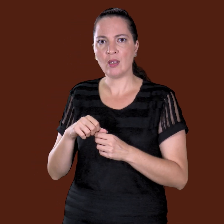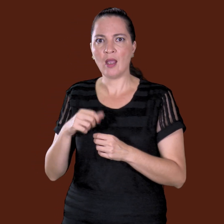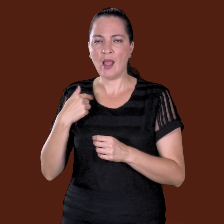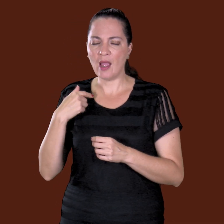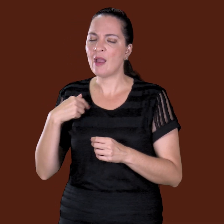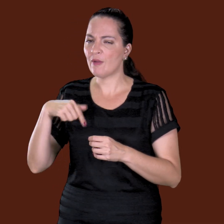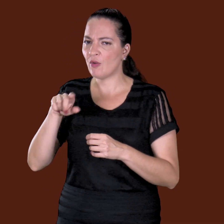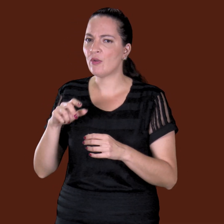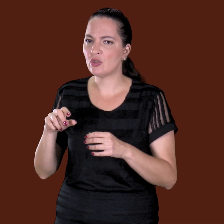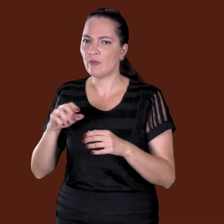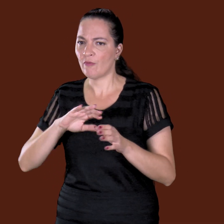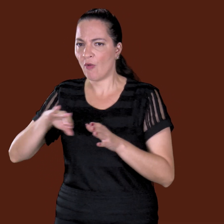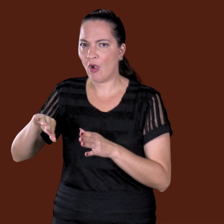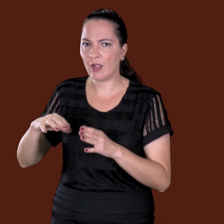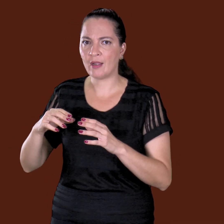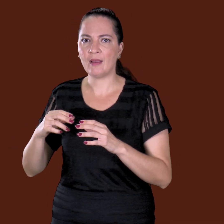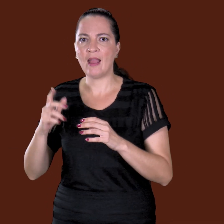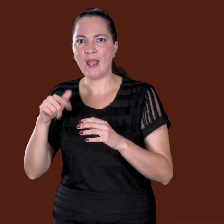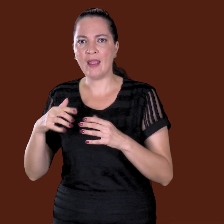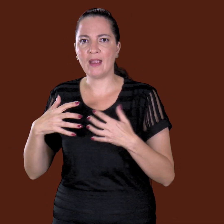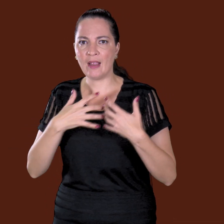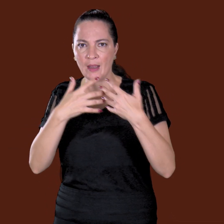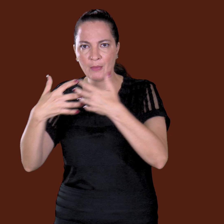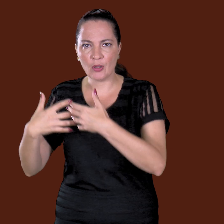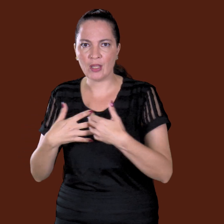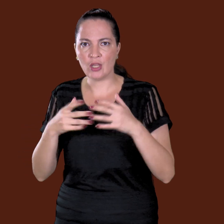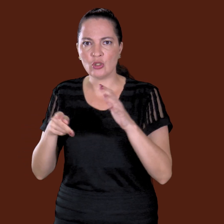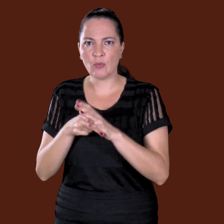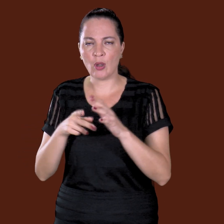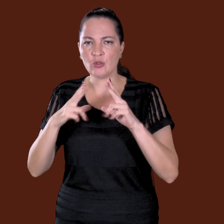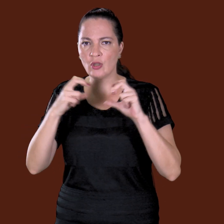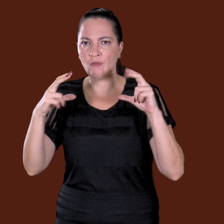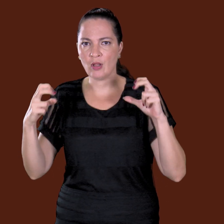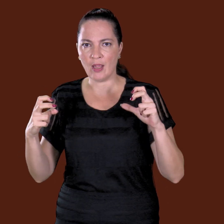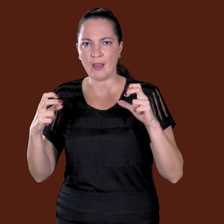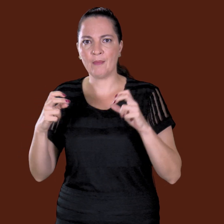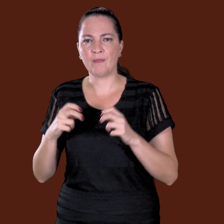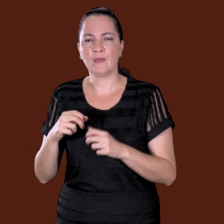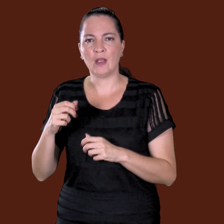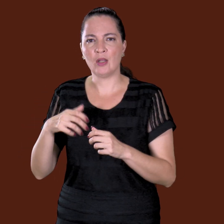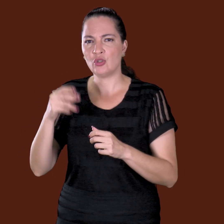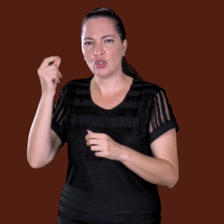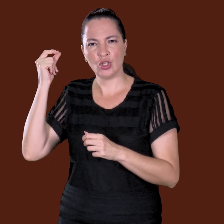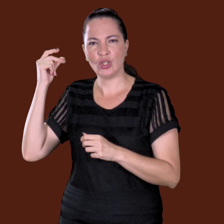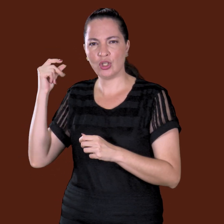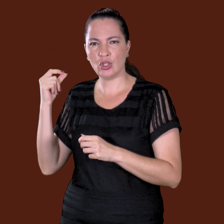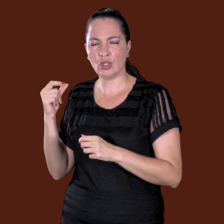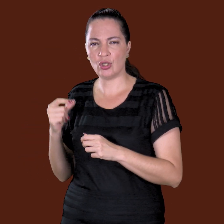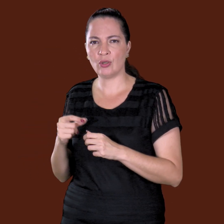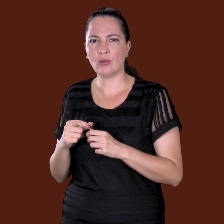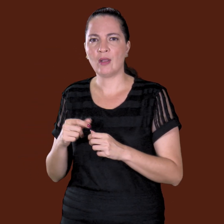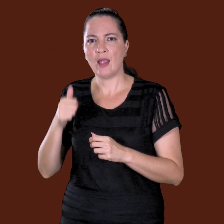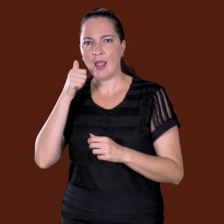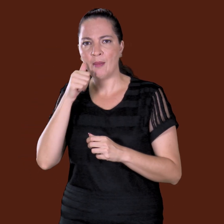Então, ela, caminhonete Chevrolet, que era Chevrolet Brasil, para a lama, grosso, gordo, sem estufar. Ela colocou a bunda e ficou segurando o retrovisor.